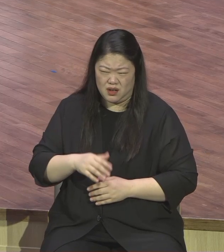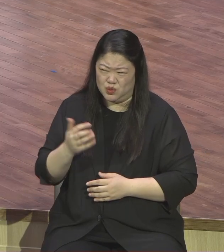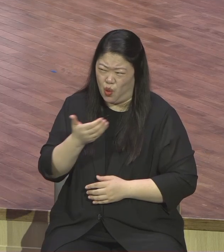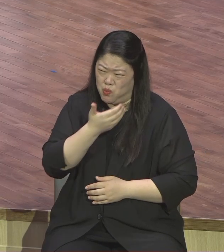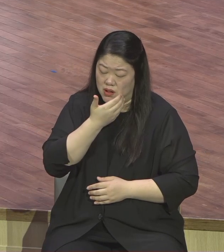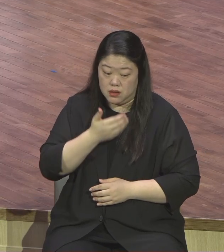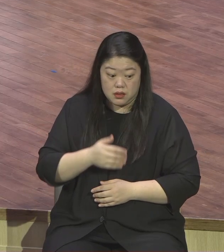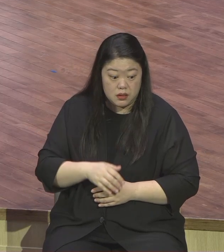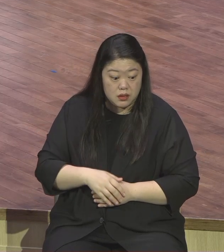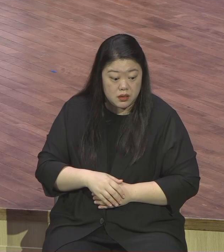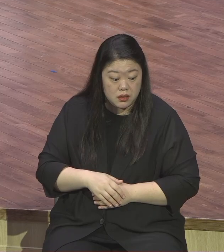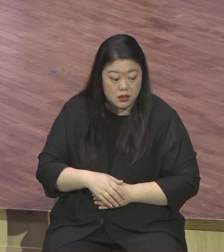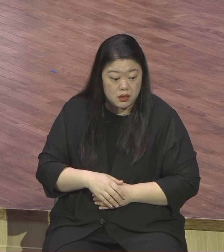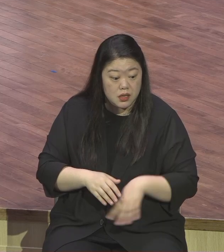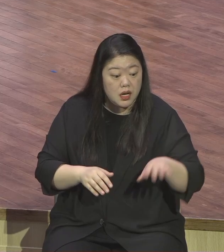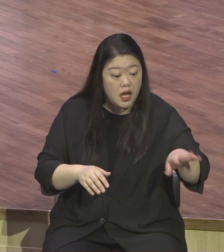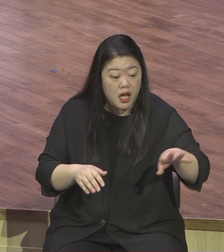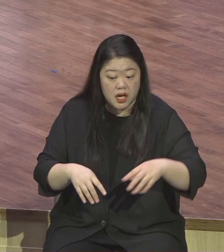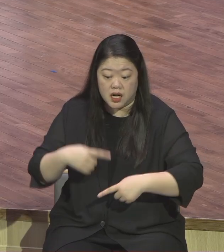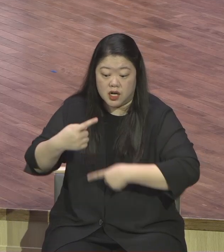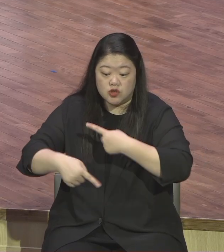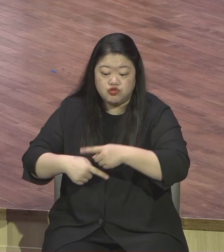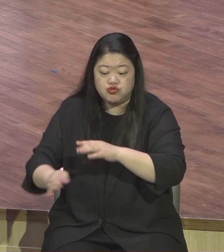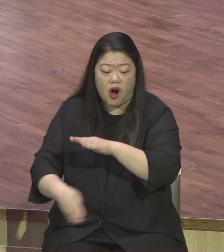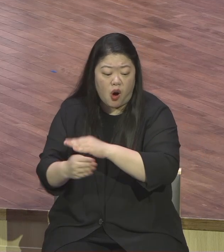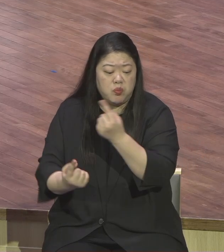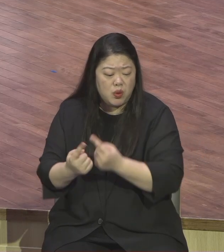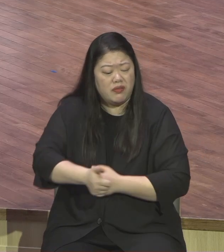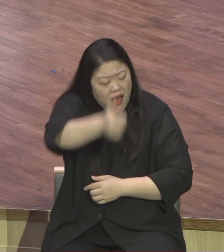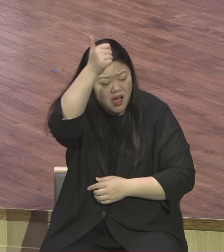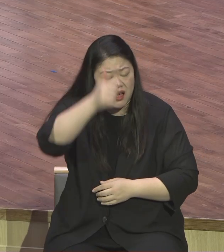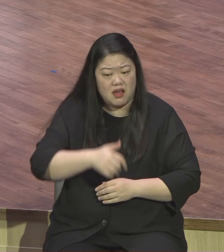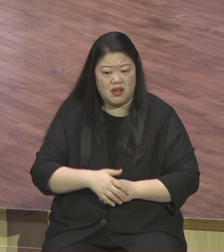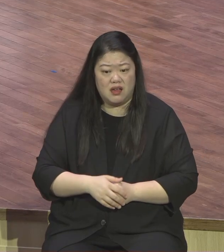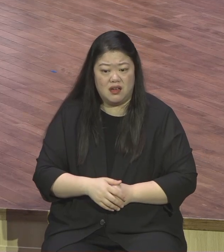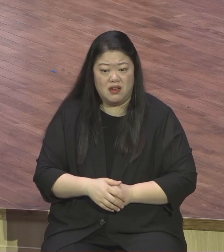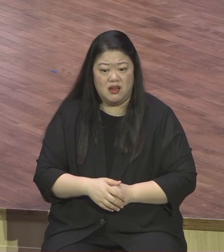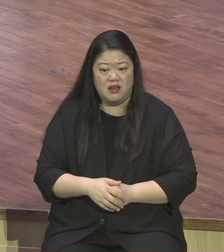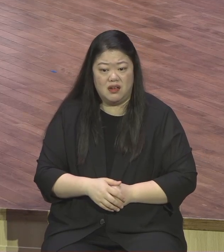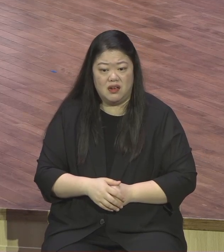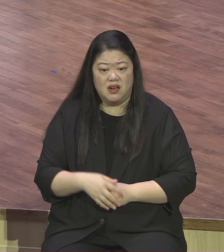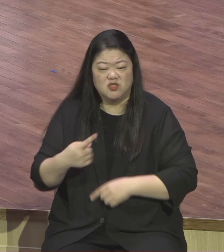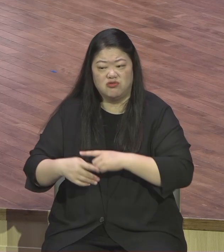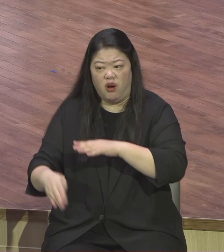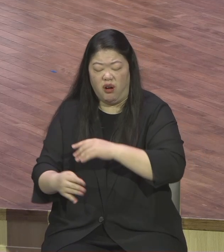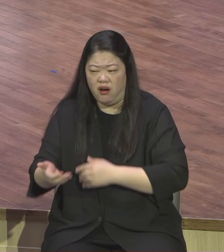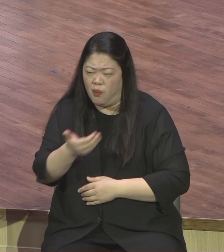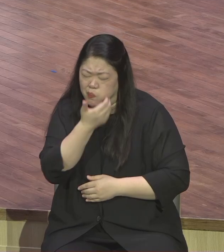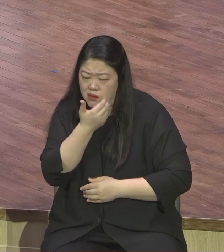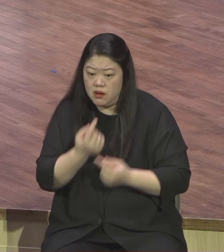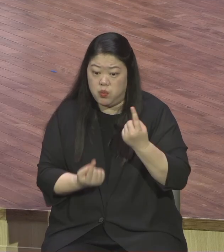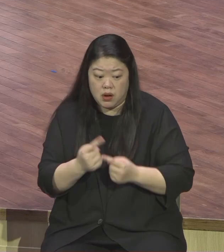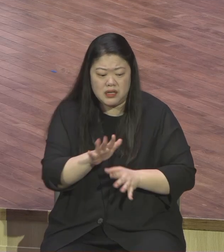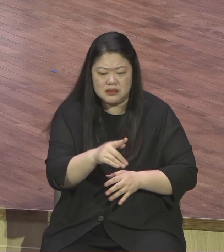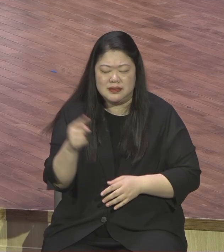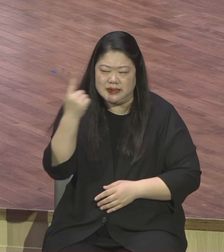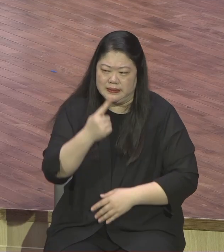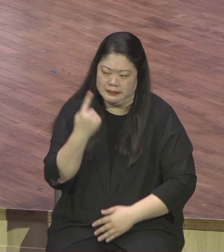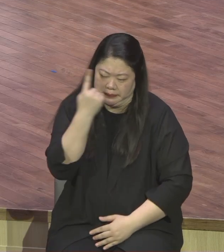그건 쪽팔리는 게 아니에요 영적으로 아주 겸손한 거예요 그러니까 딱 져가지고 할 줄도